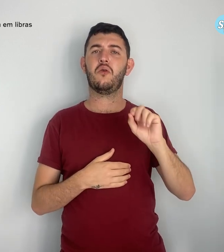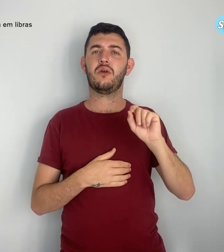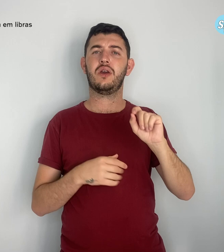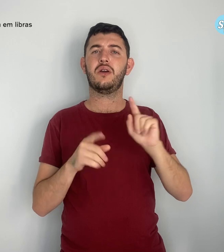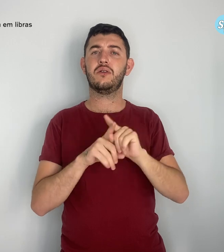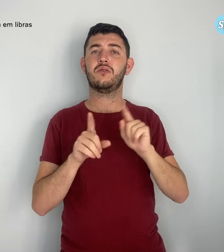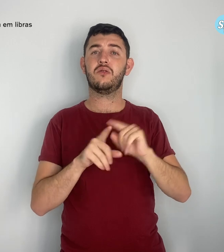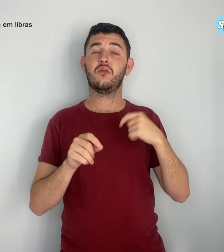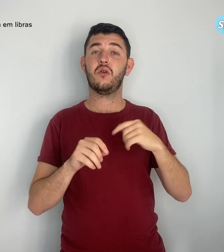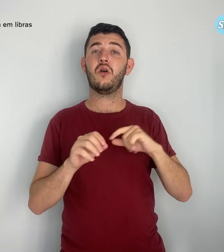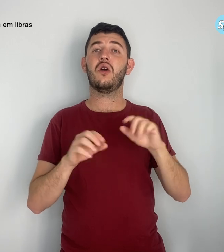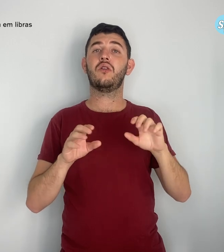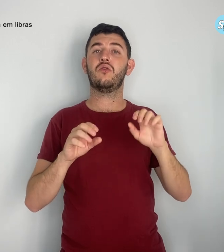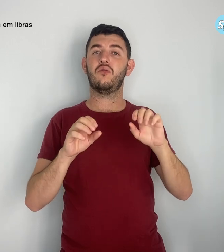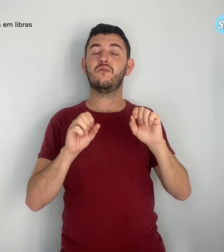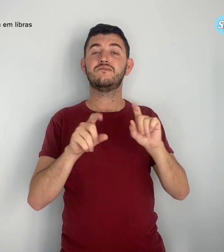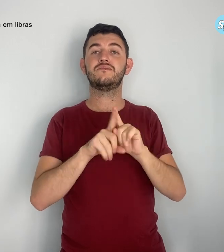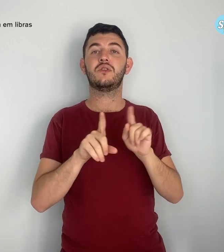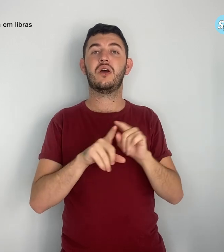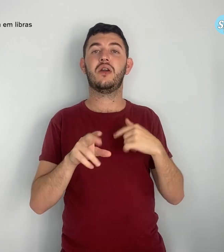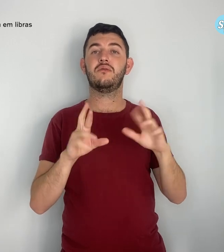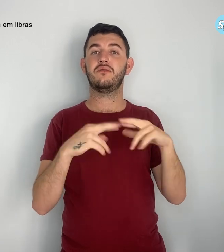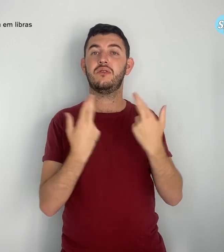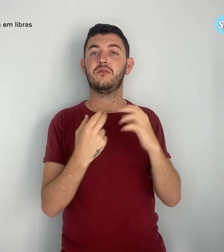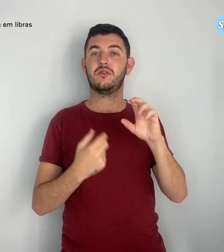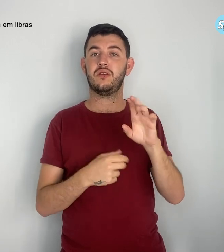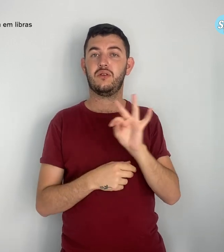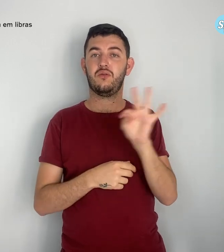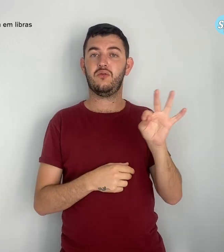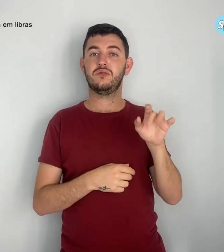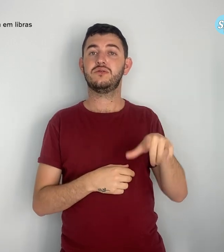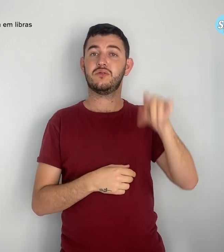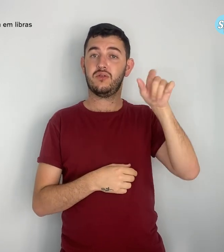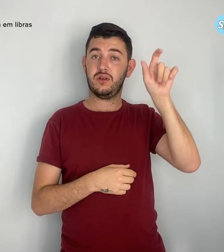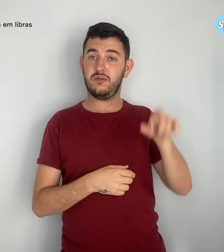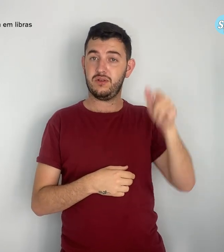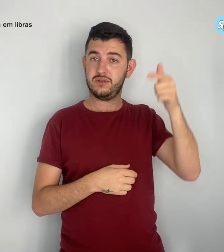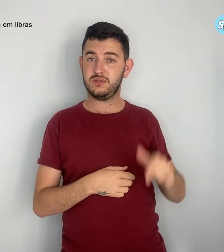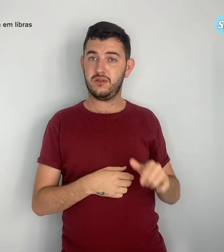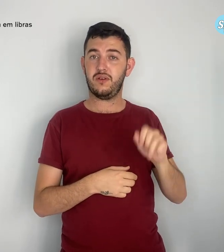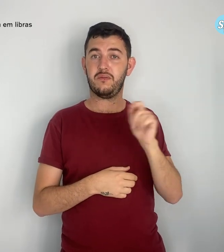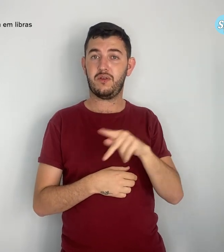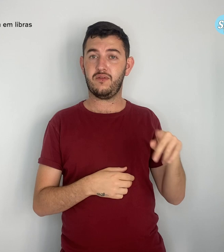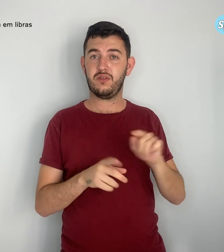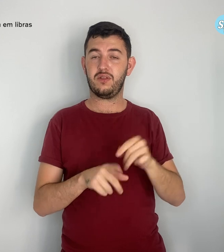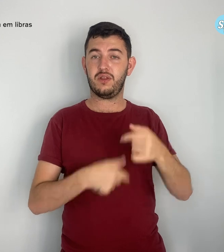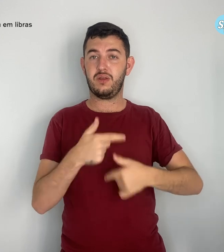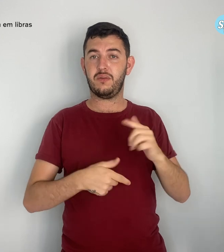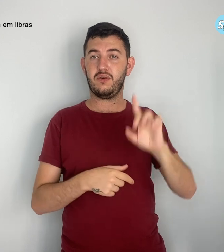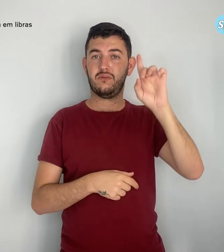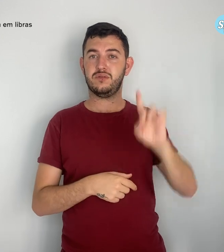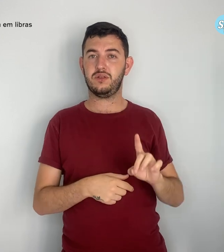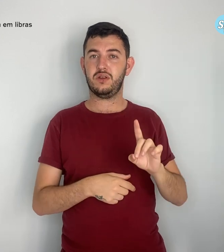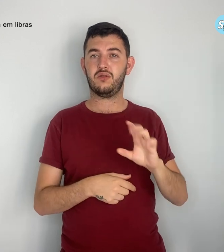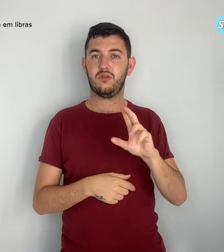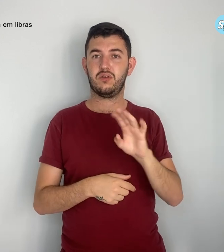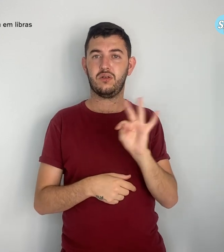e foi diretor do Simpro. No texto, ele fala do período de resistência vivido pela